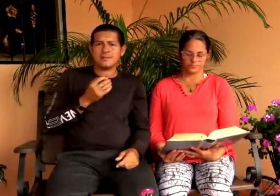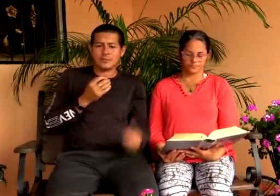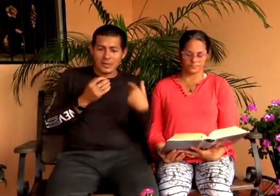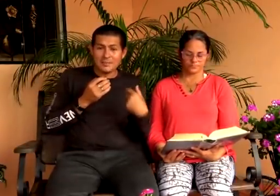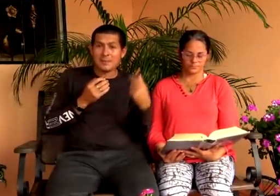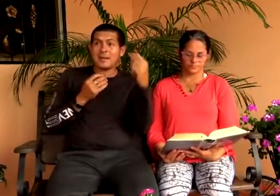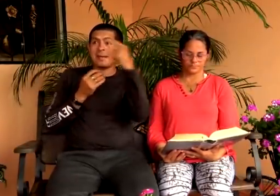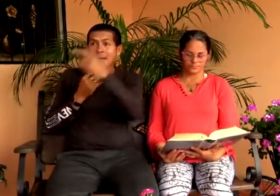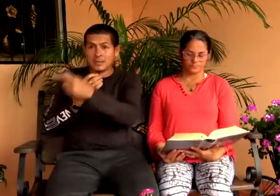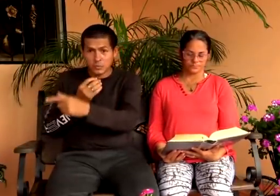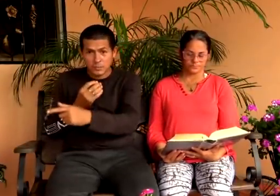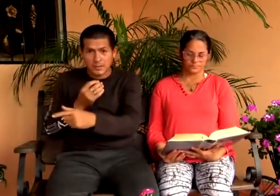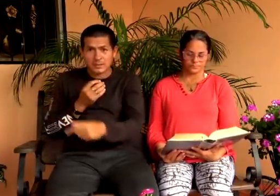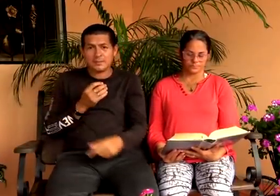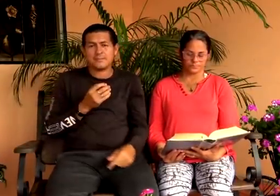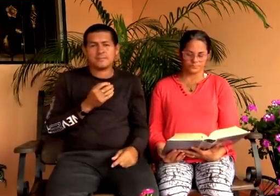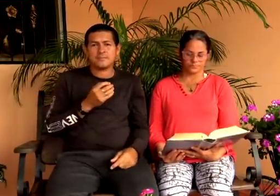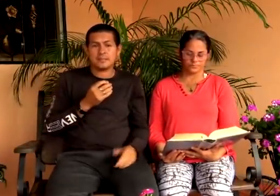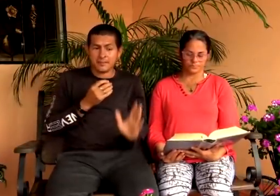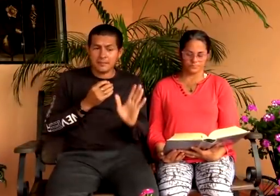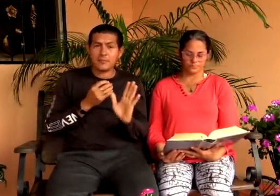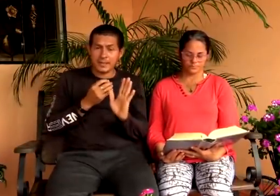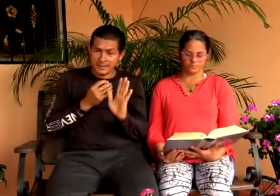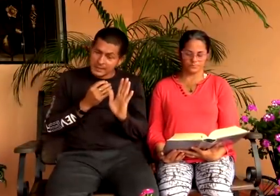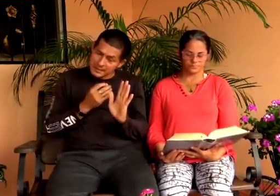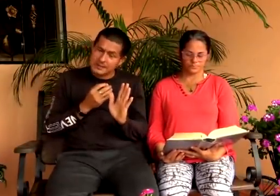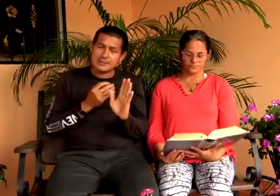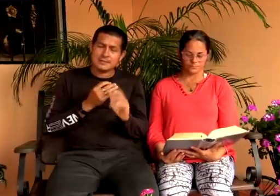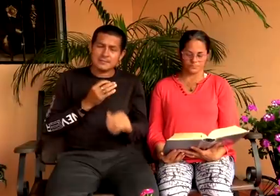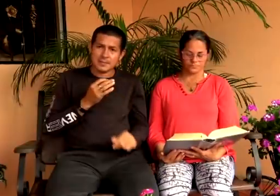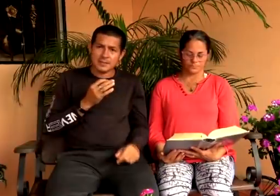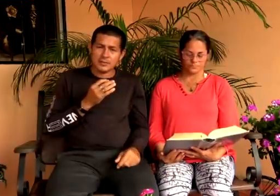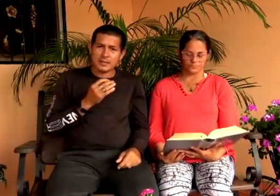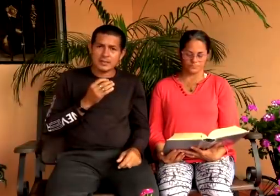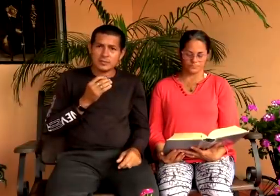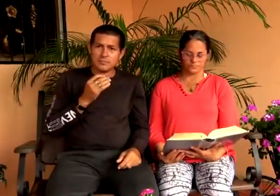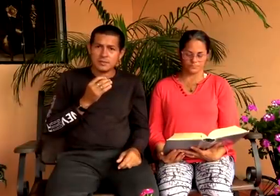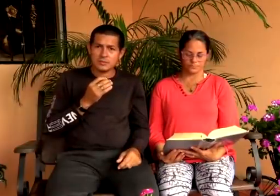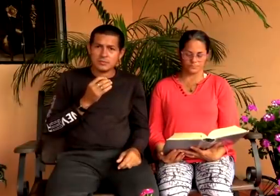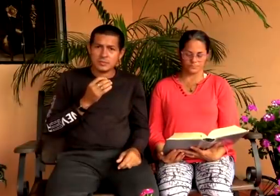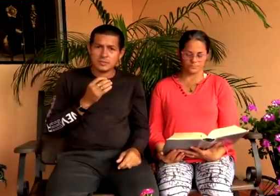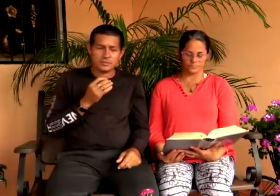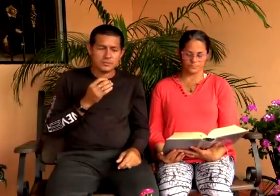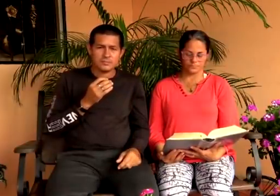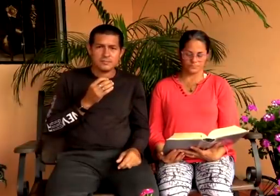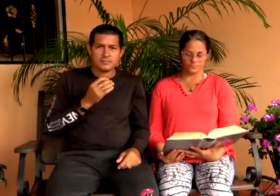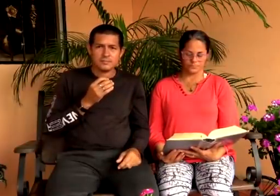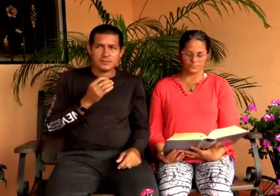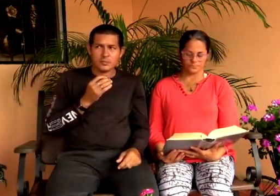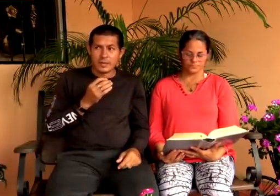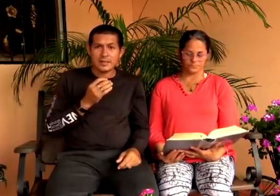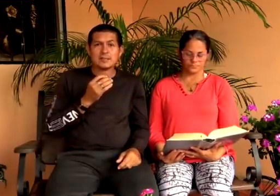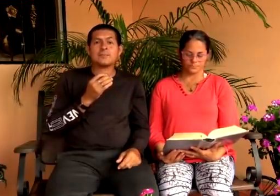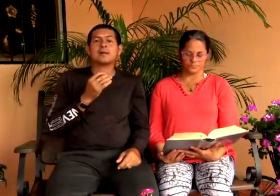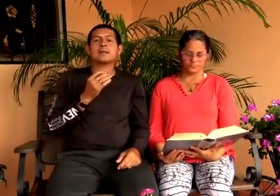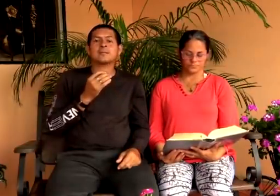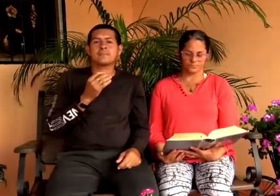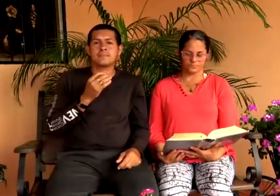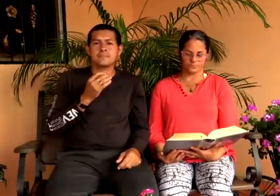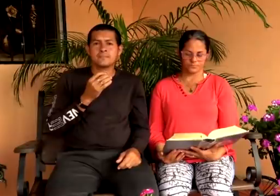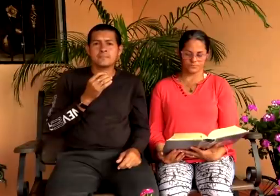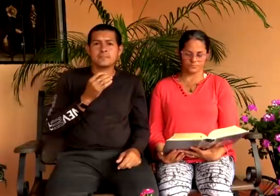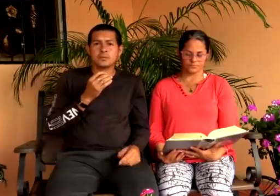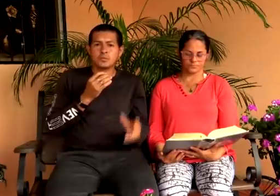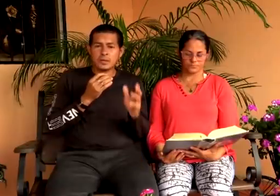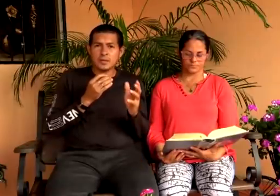no la de mi padre la de su padre ya vamos para allá para que no crean que son inventos nuestros cual es ese padre